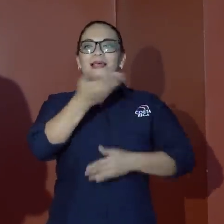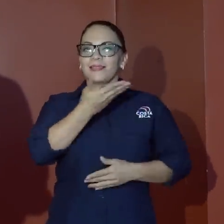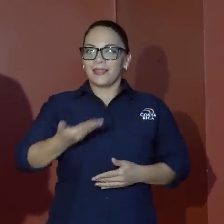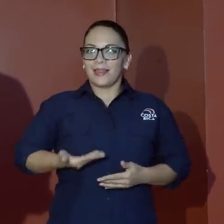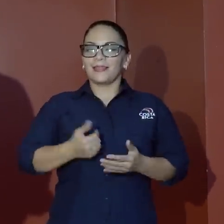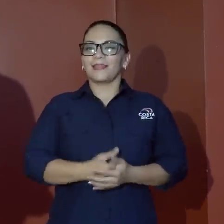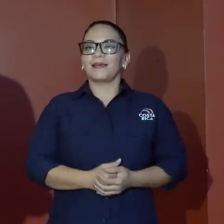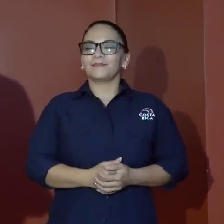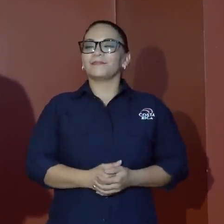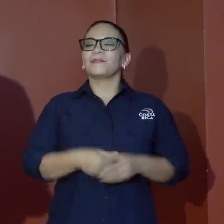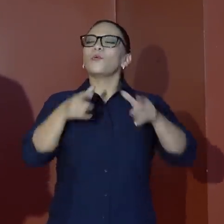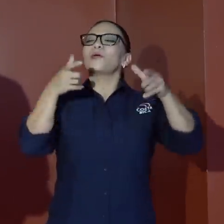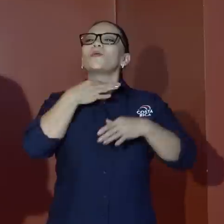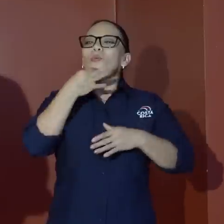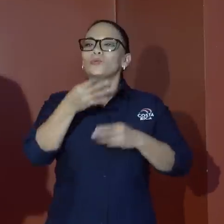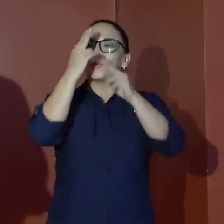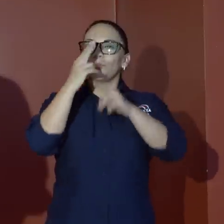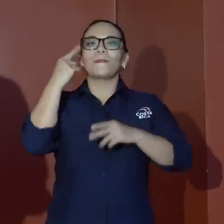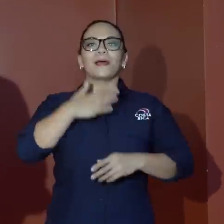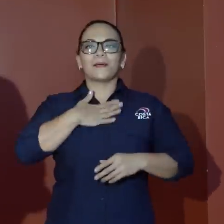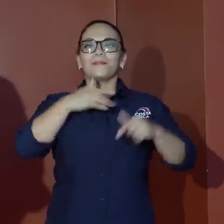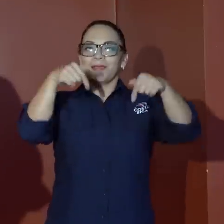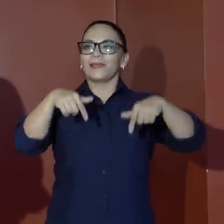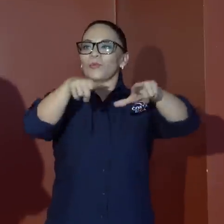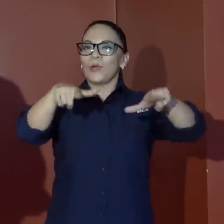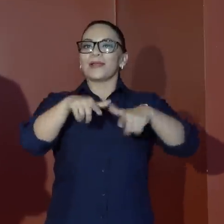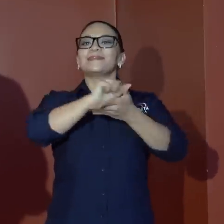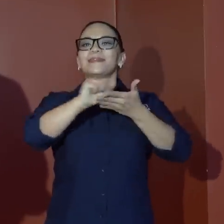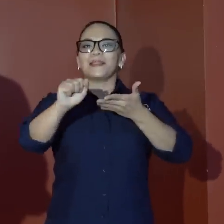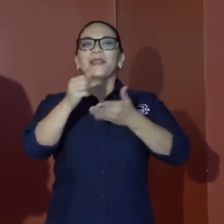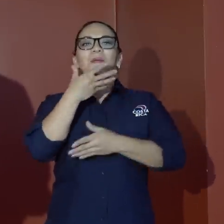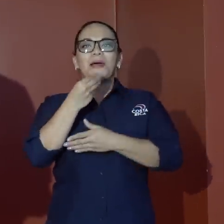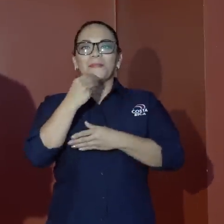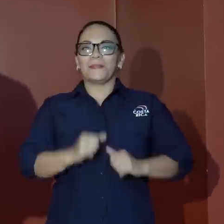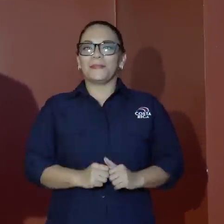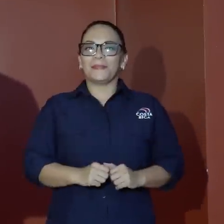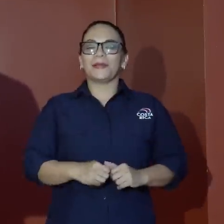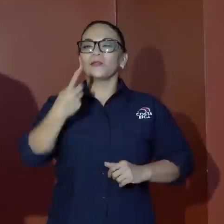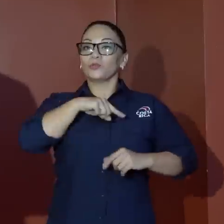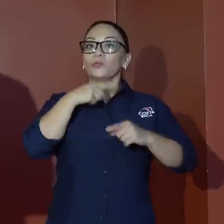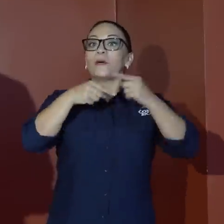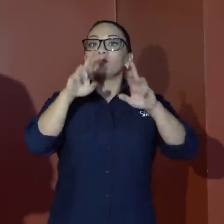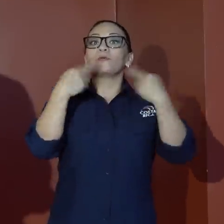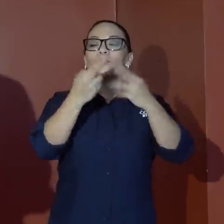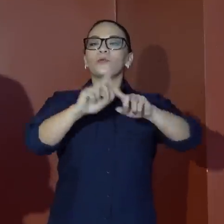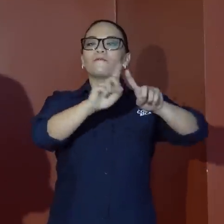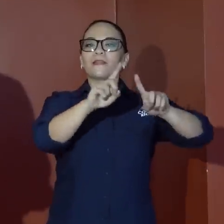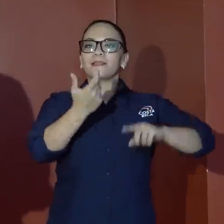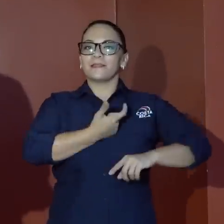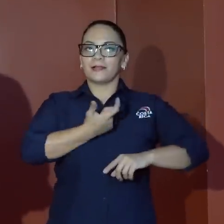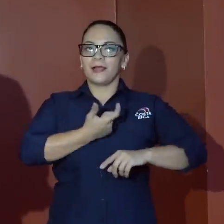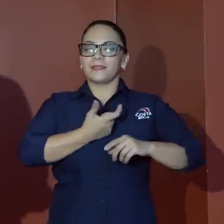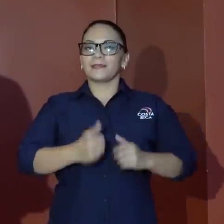Heredia. Es un gran placer y honor para mí estar aquí en Santa Bárbara, donde nos vamos a reunir con los alcaldes